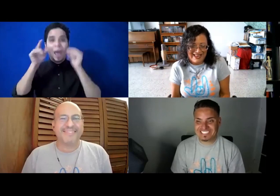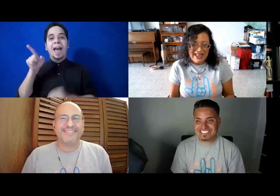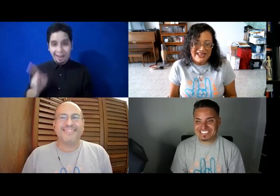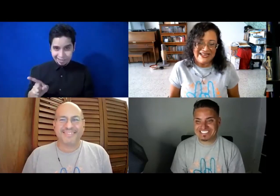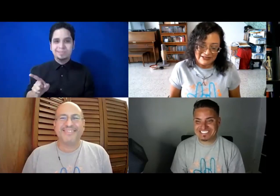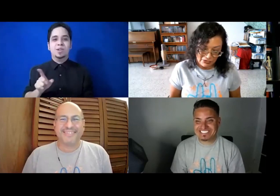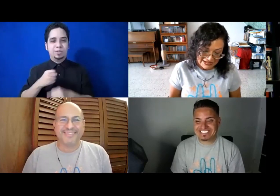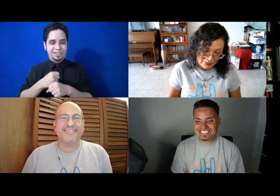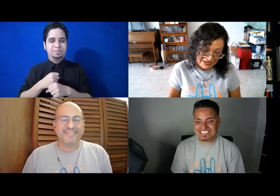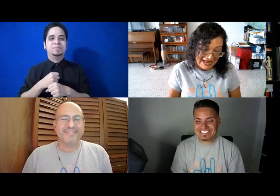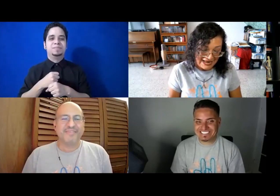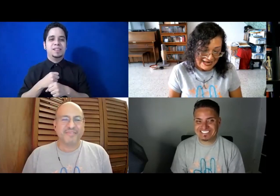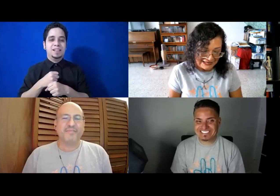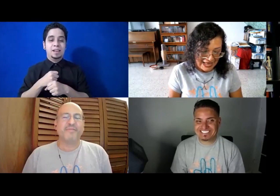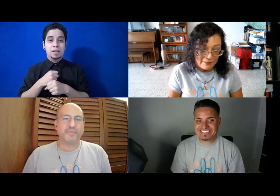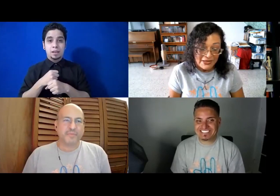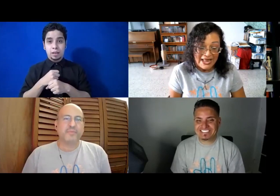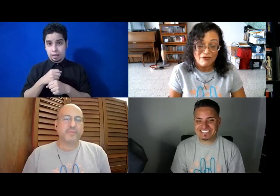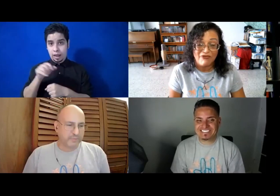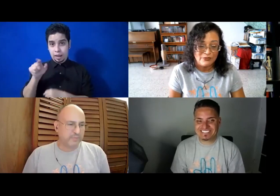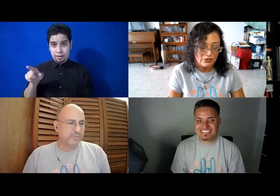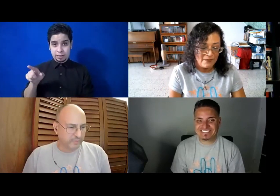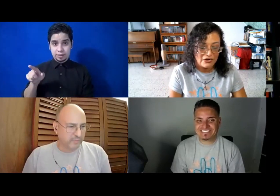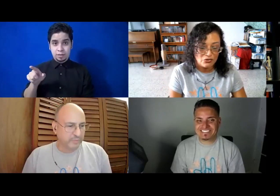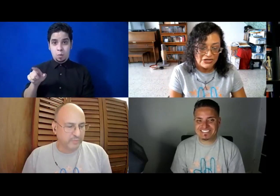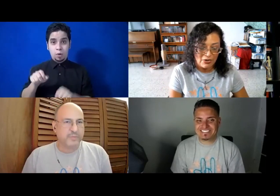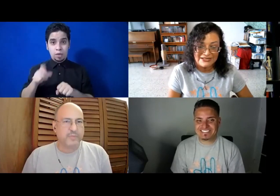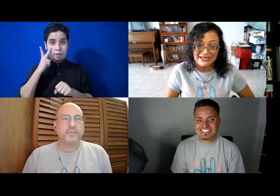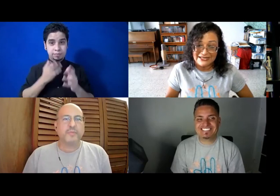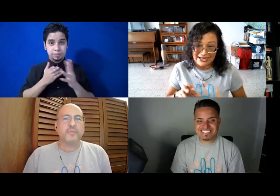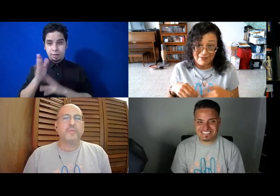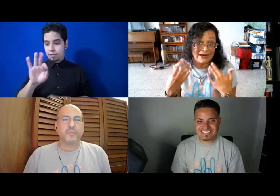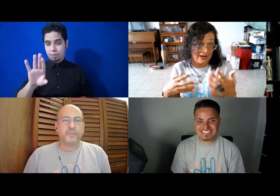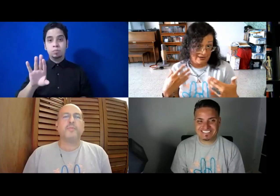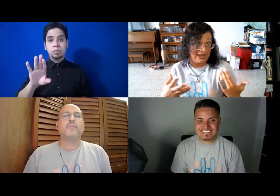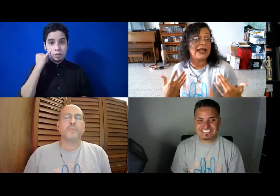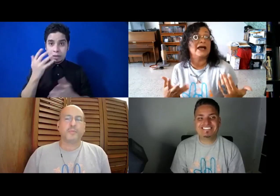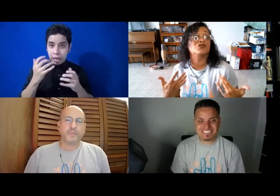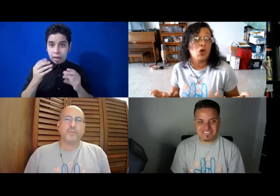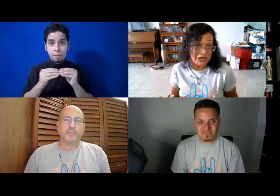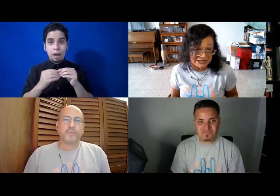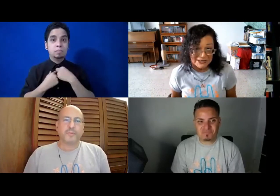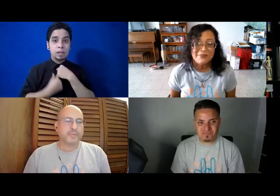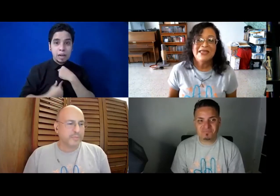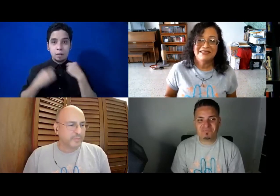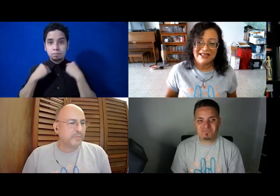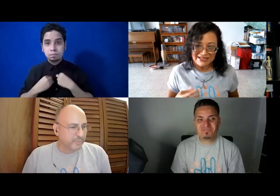Y entonces, pues ahí está en Facebook también, Ruschelo, así que si quieres ver las creaciones de este